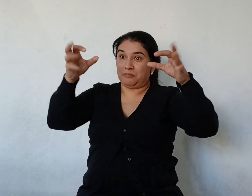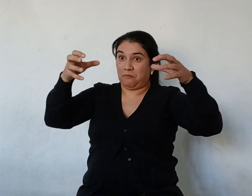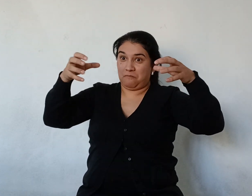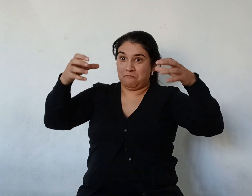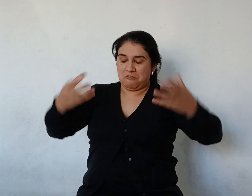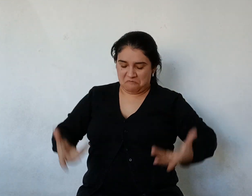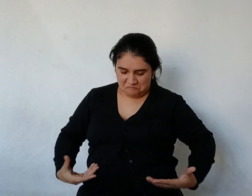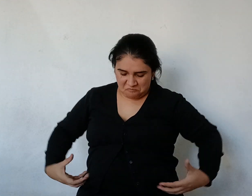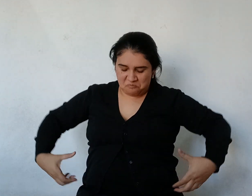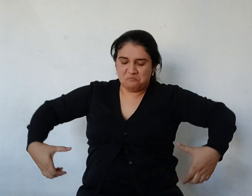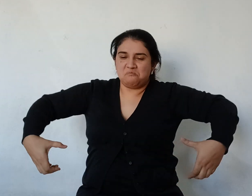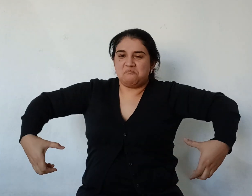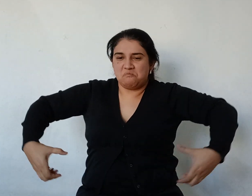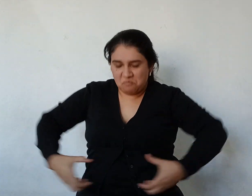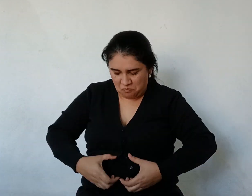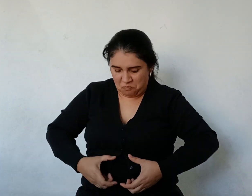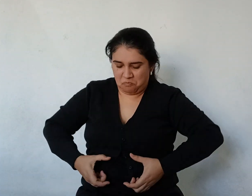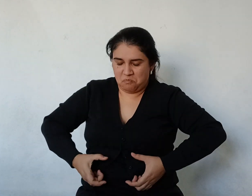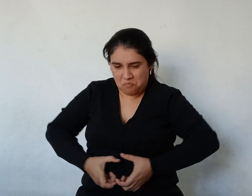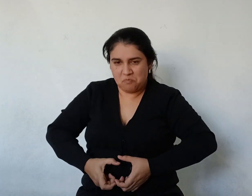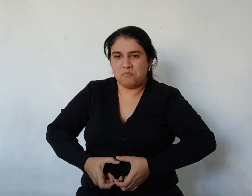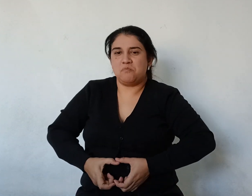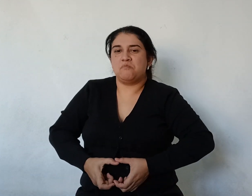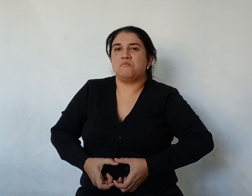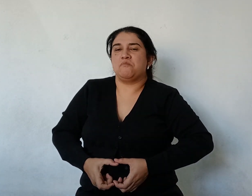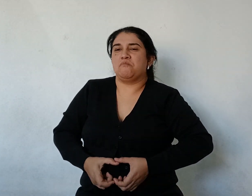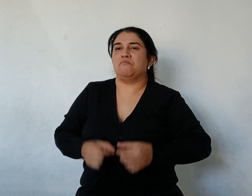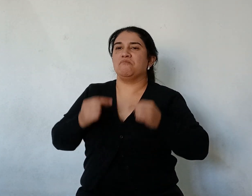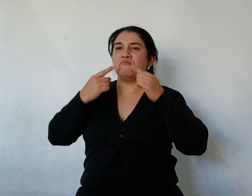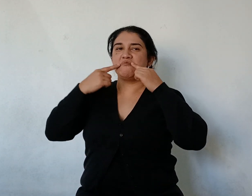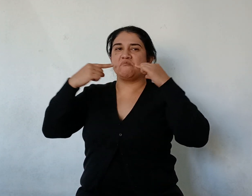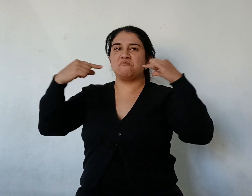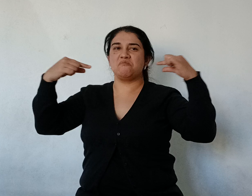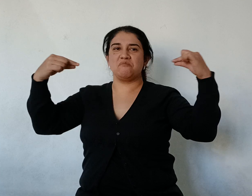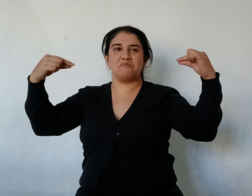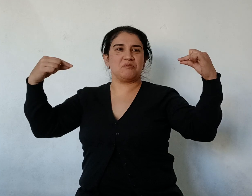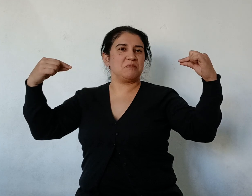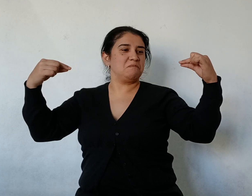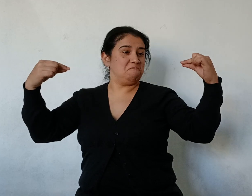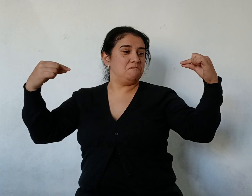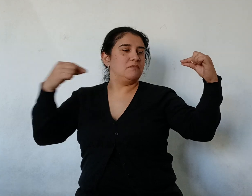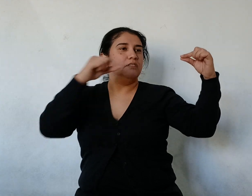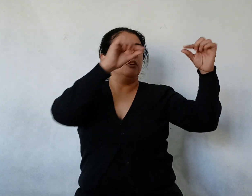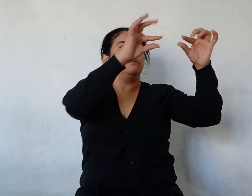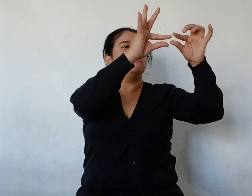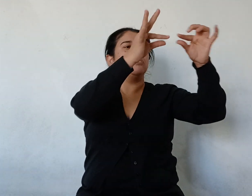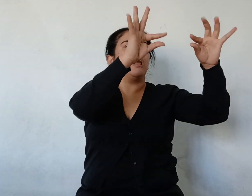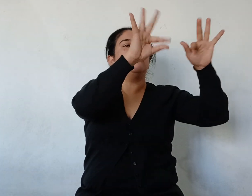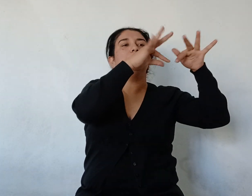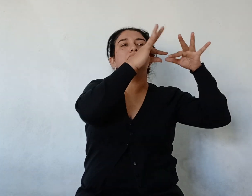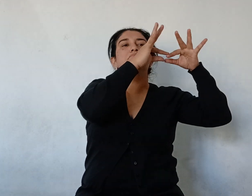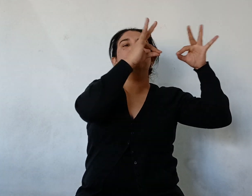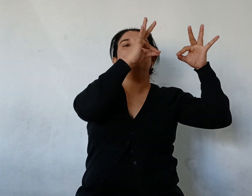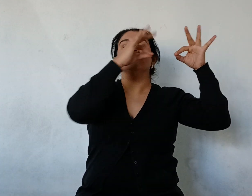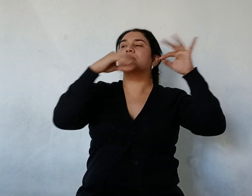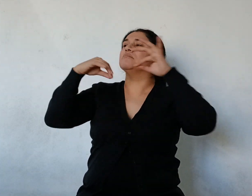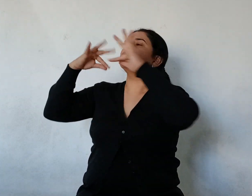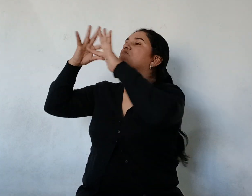Y del extremo De sus grandes bigotes Prendió los cordones De la espada Como la piel Del surubí Es muy bonita